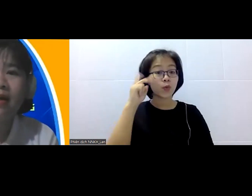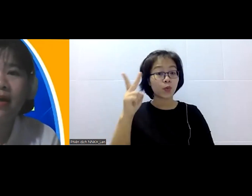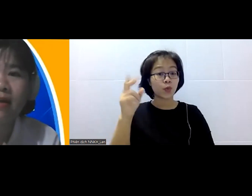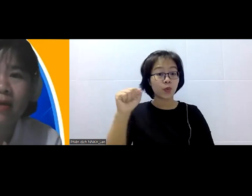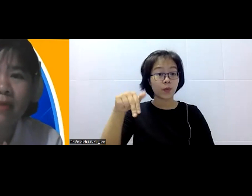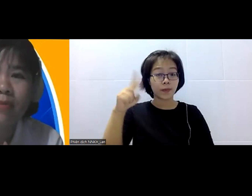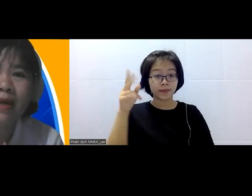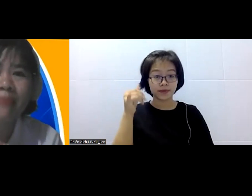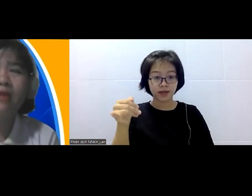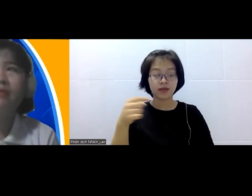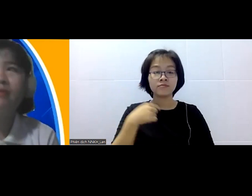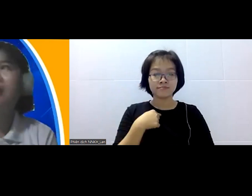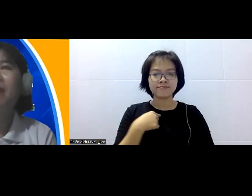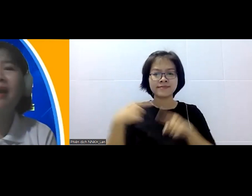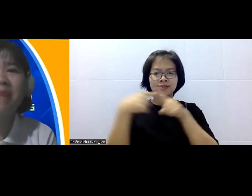theo dõi